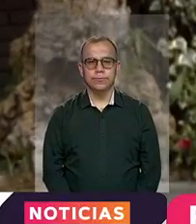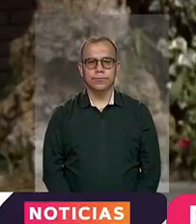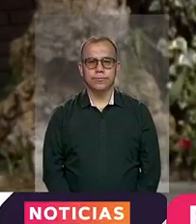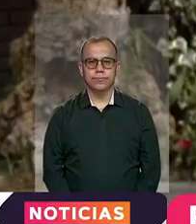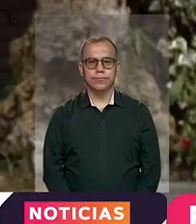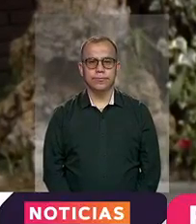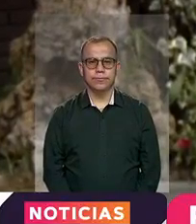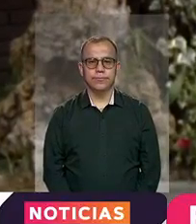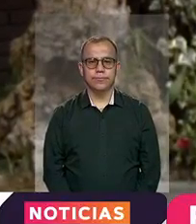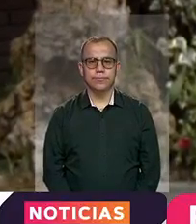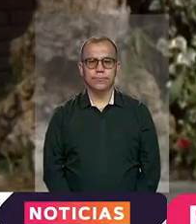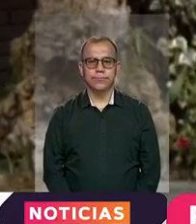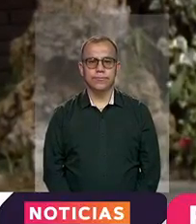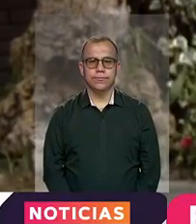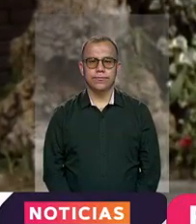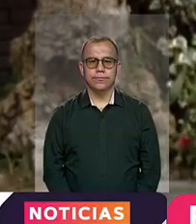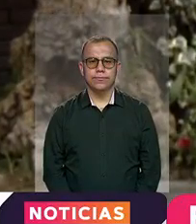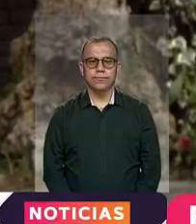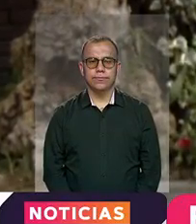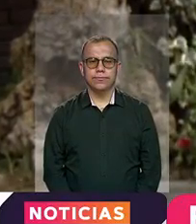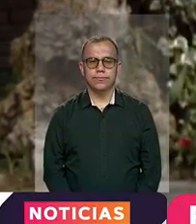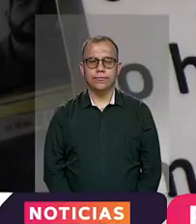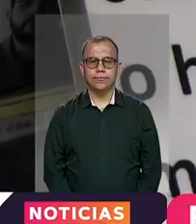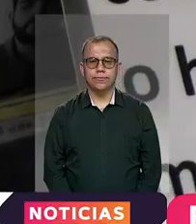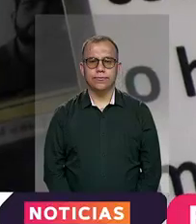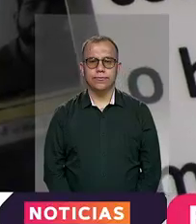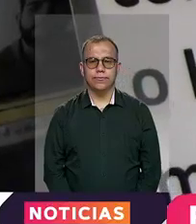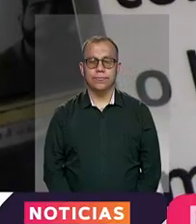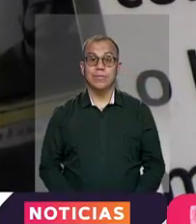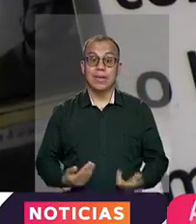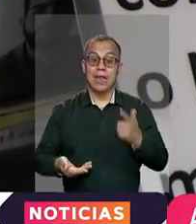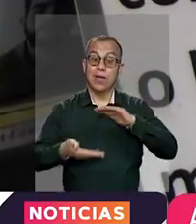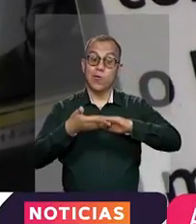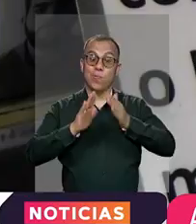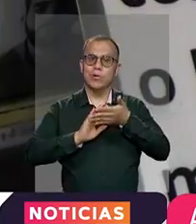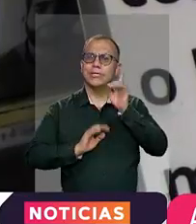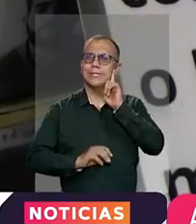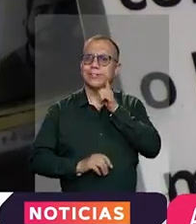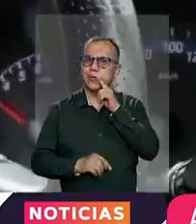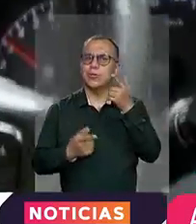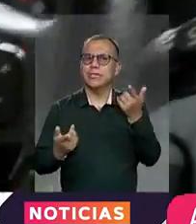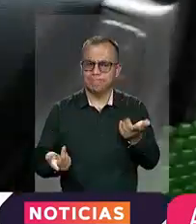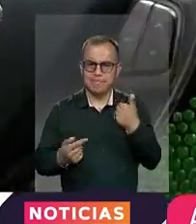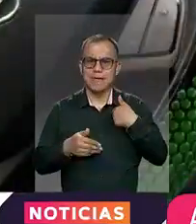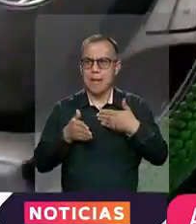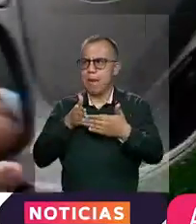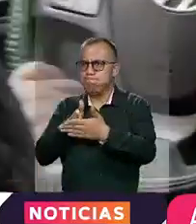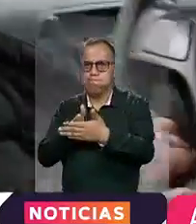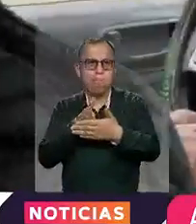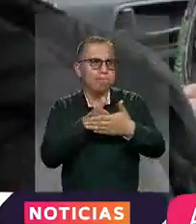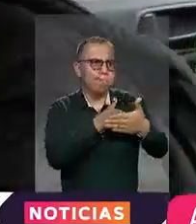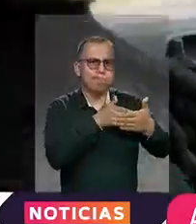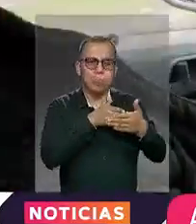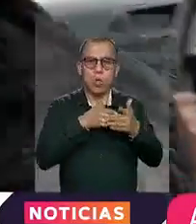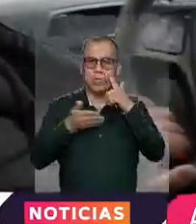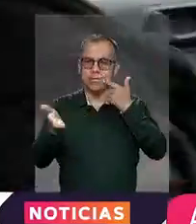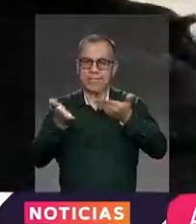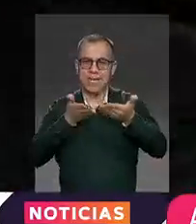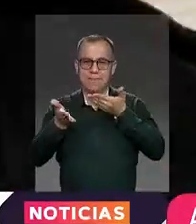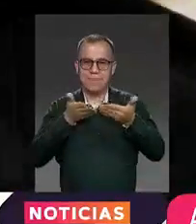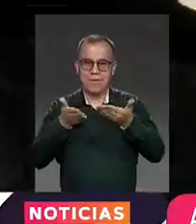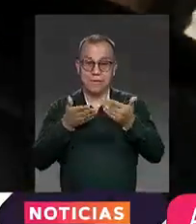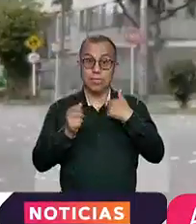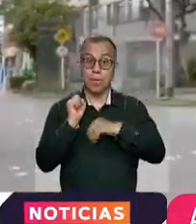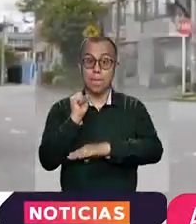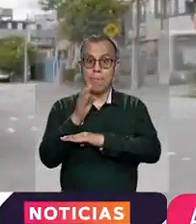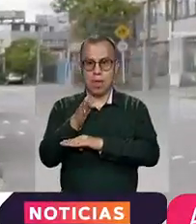hojas de vida, más de un año y no me recibieron. La comunidad sorda también enfrenta obstáculos para acceder a servicios del sistema